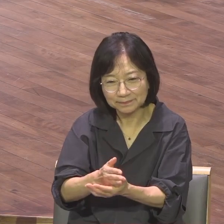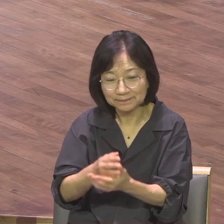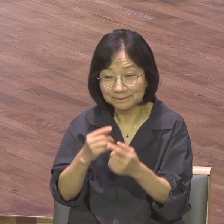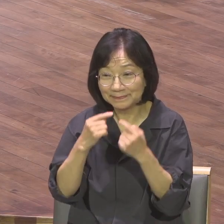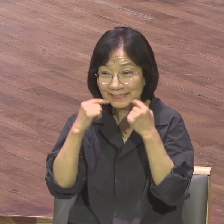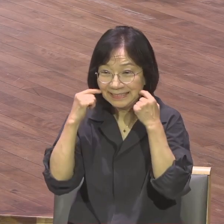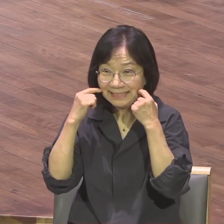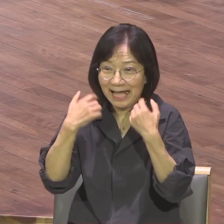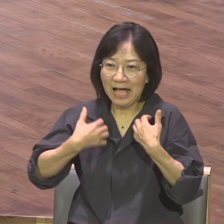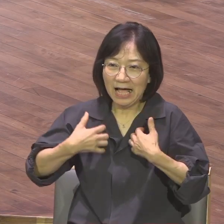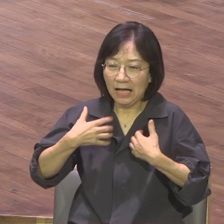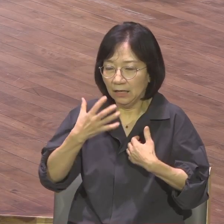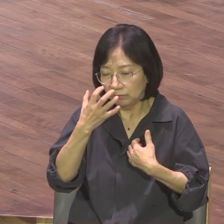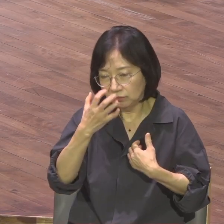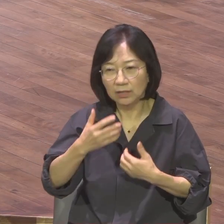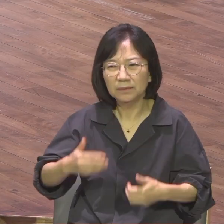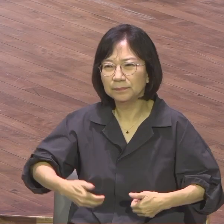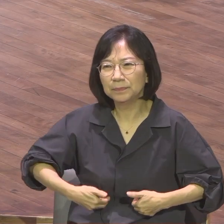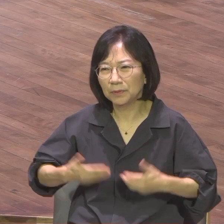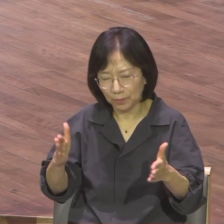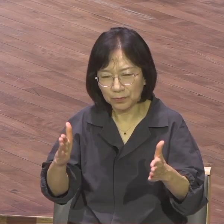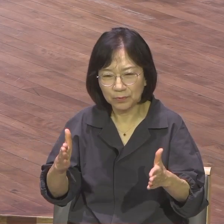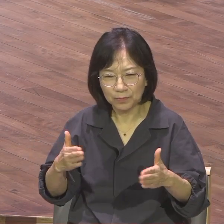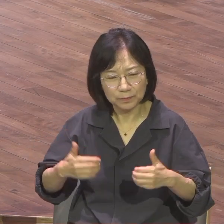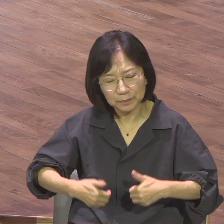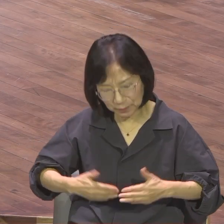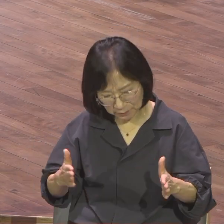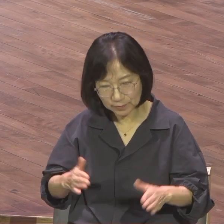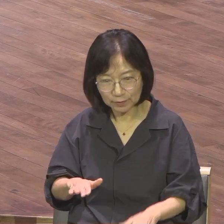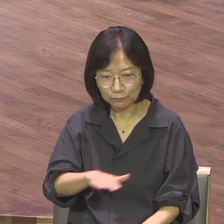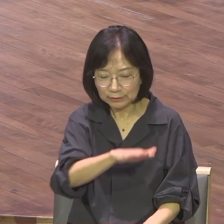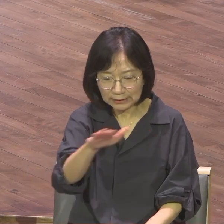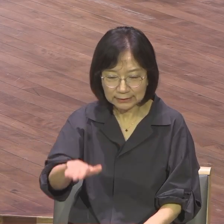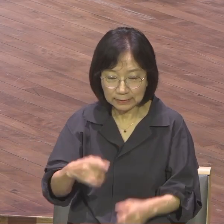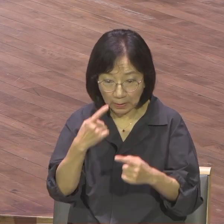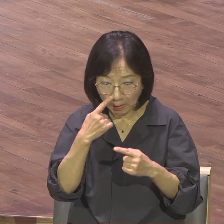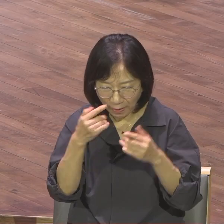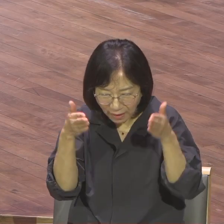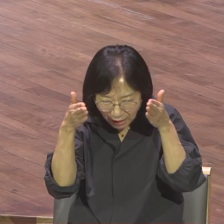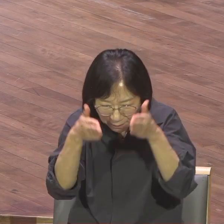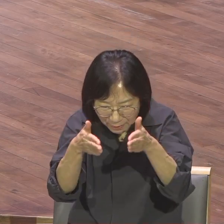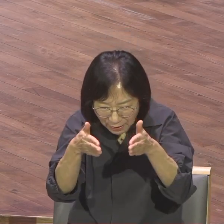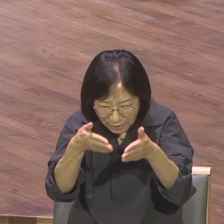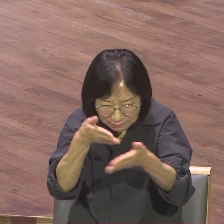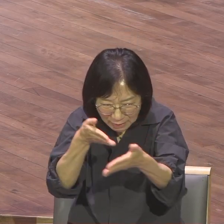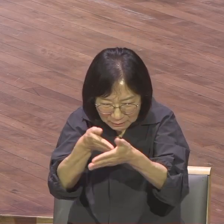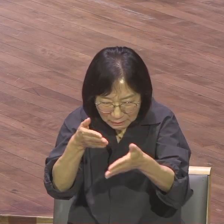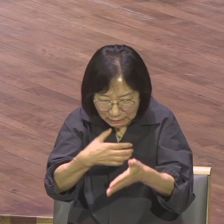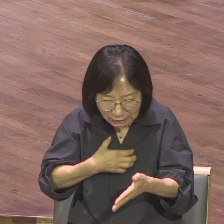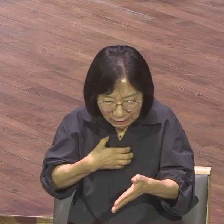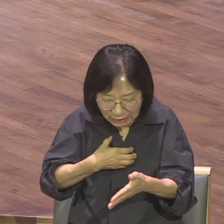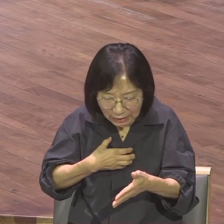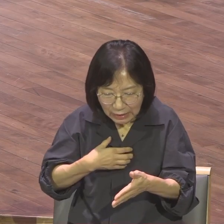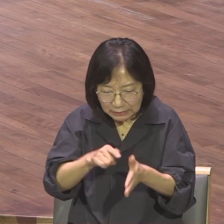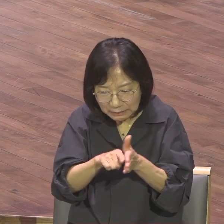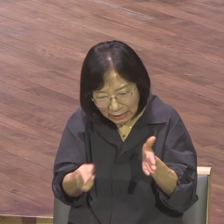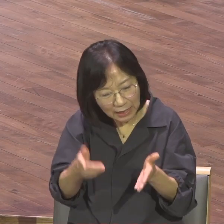저와 여러분들은 영원한 것을 바라보면서 복음의 깃발 현장의 깃발 전도운동의 깃발을